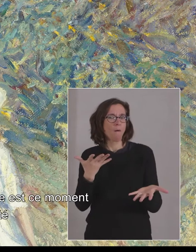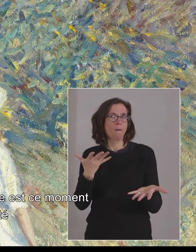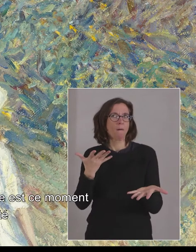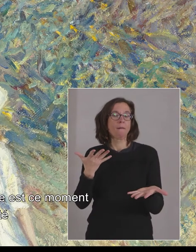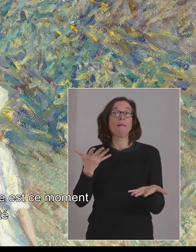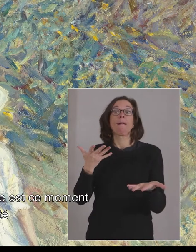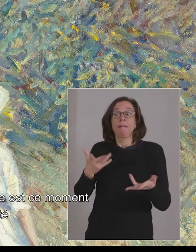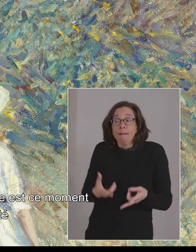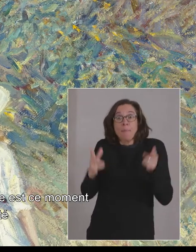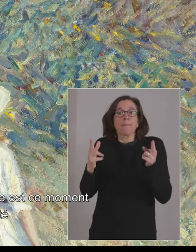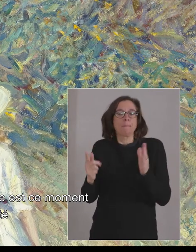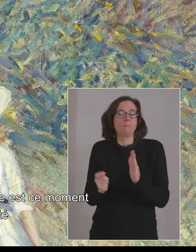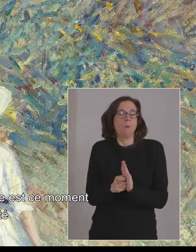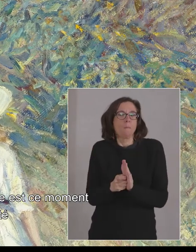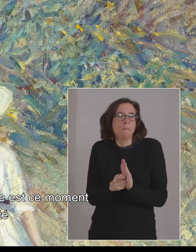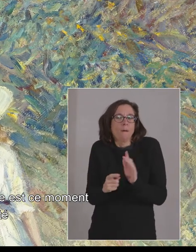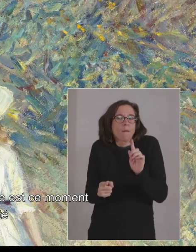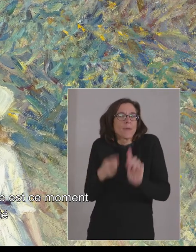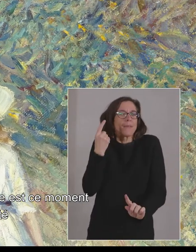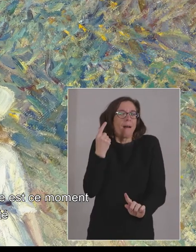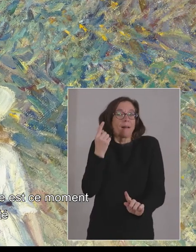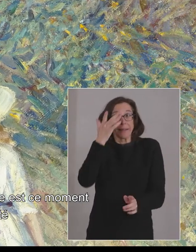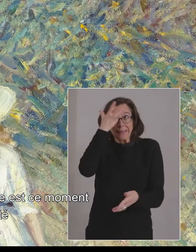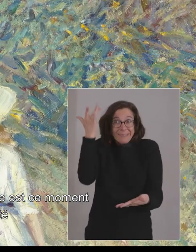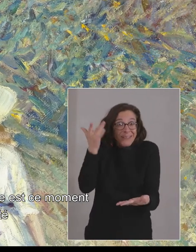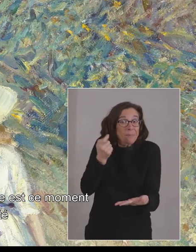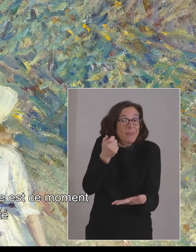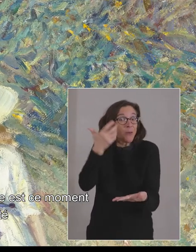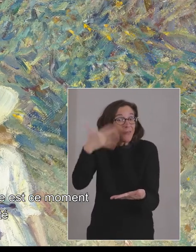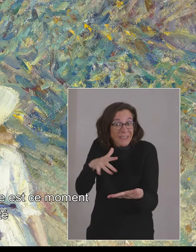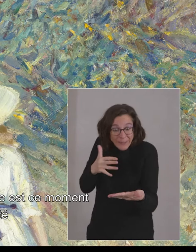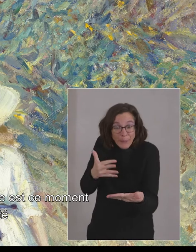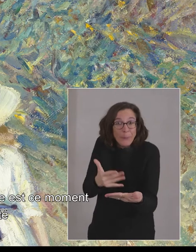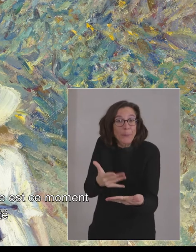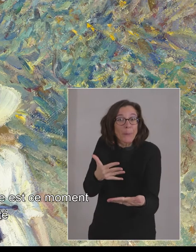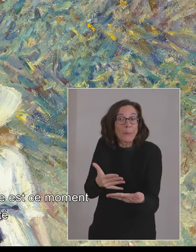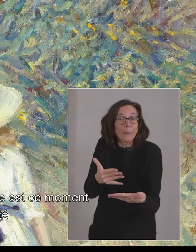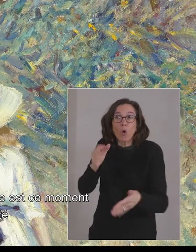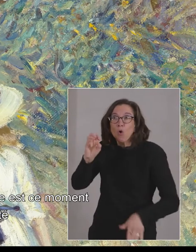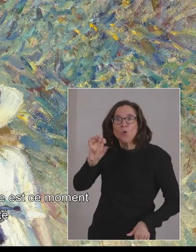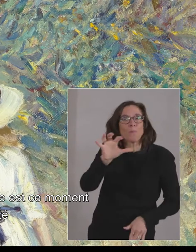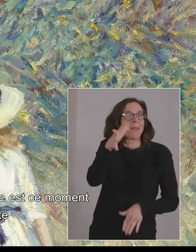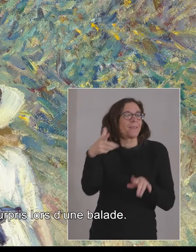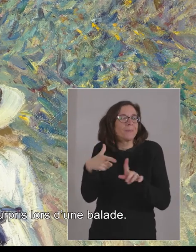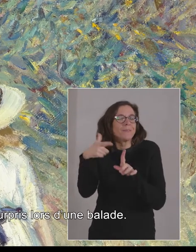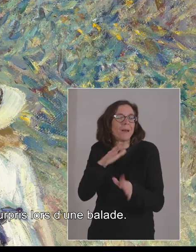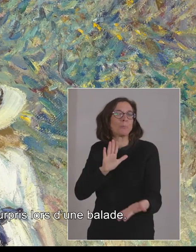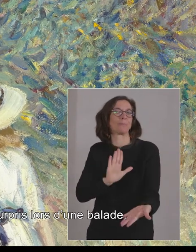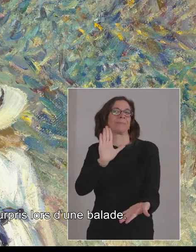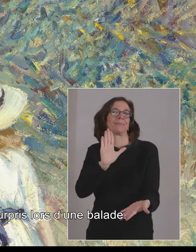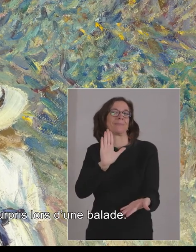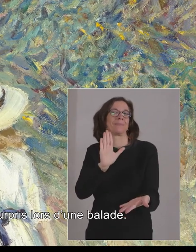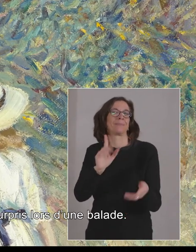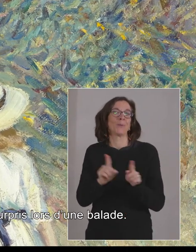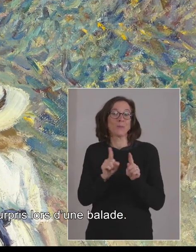est ce moment si particulier de la fin de l'été avec sa lumière, autant que les touristes surpris lors de